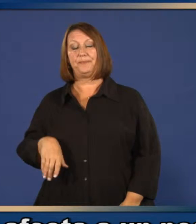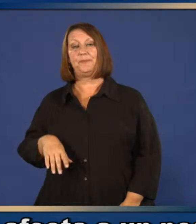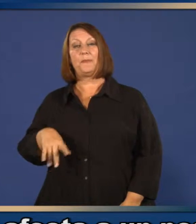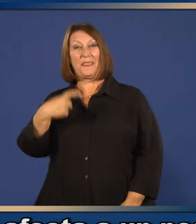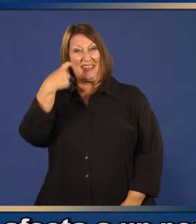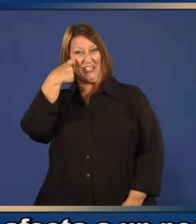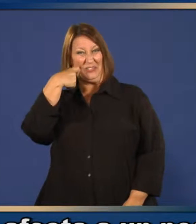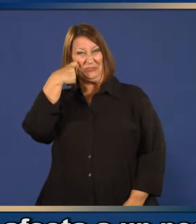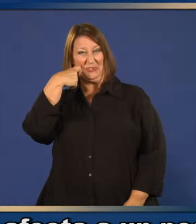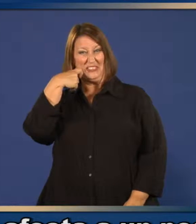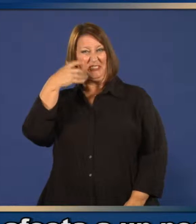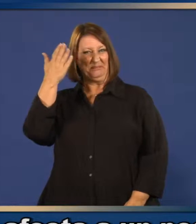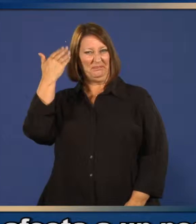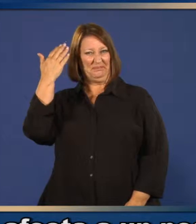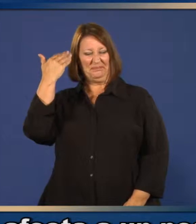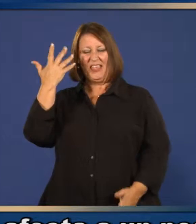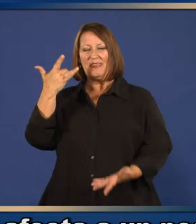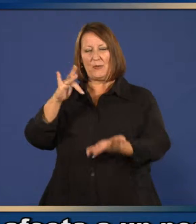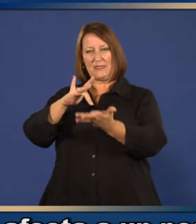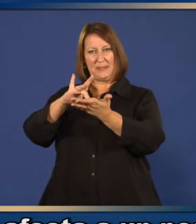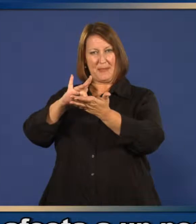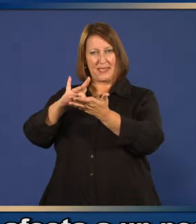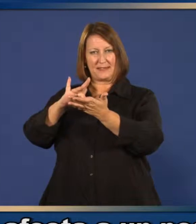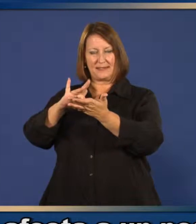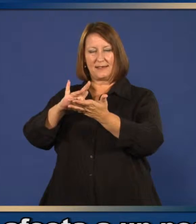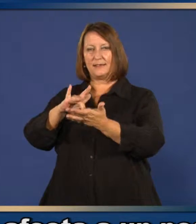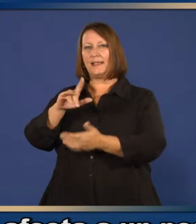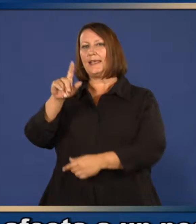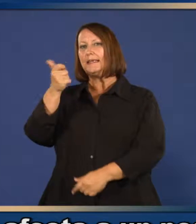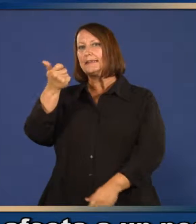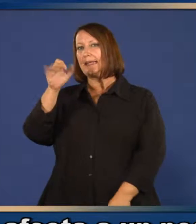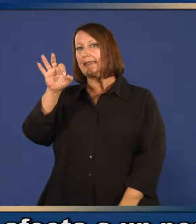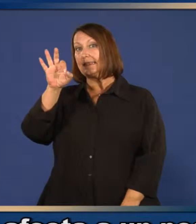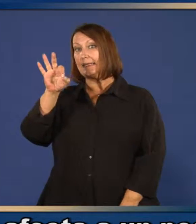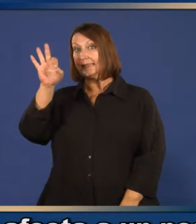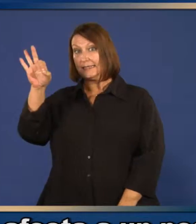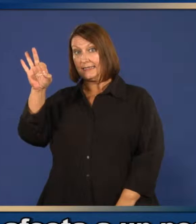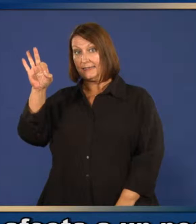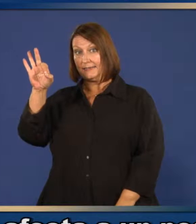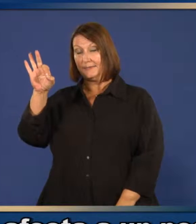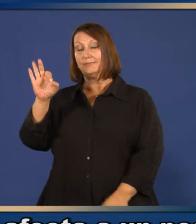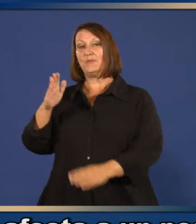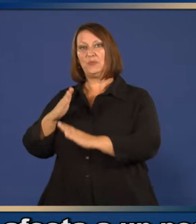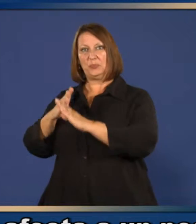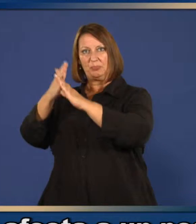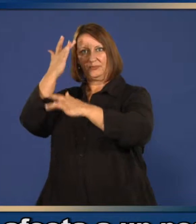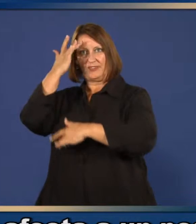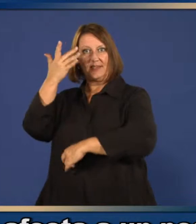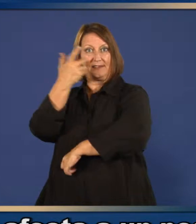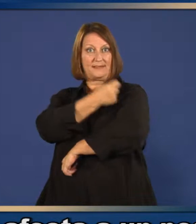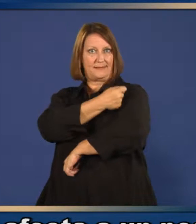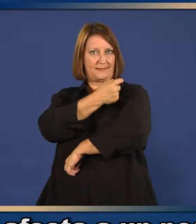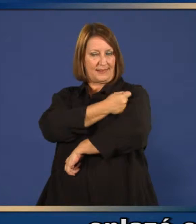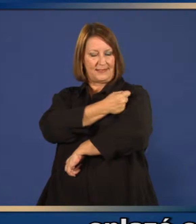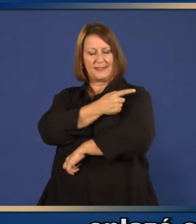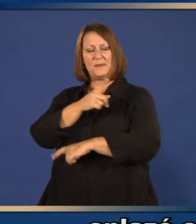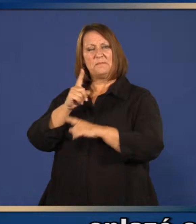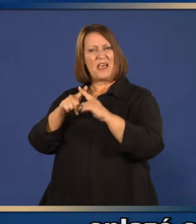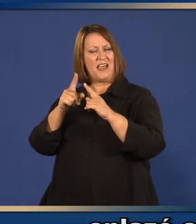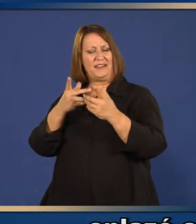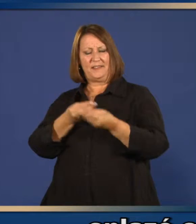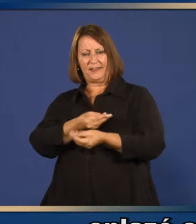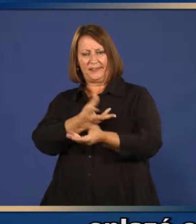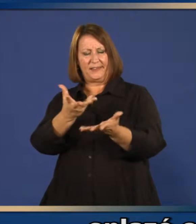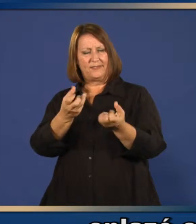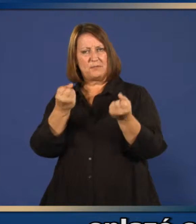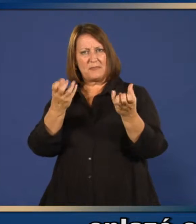1999, se retiró una vacuna contra el rotavirus después de que se enlazó con un